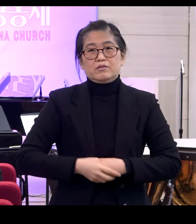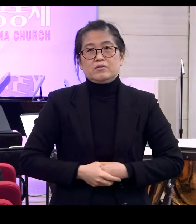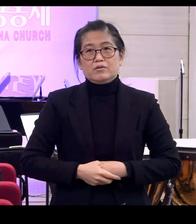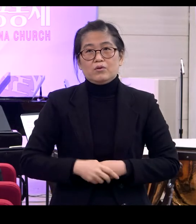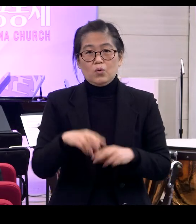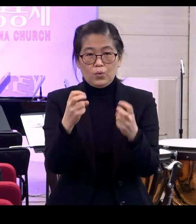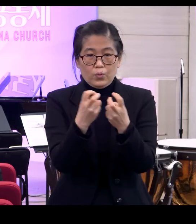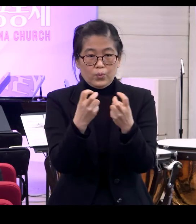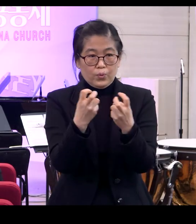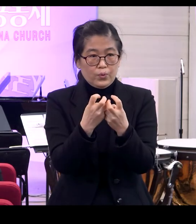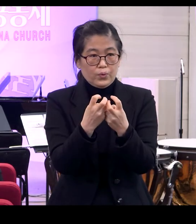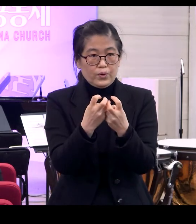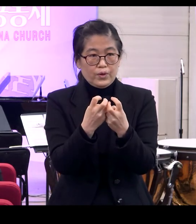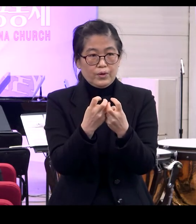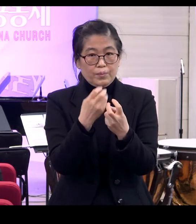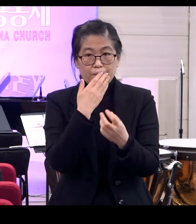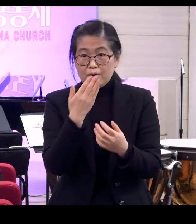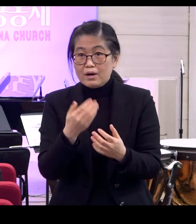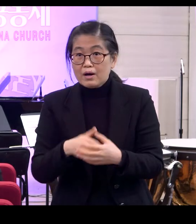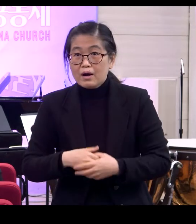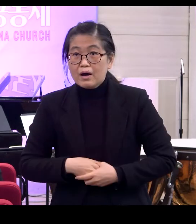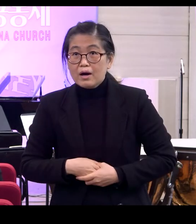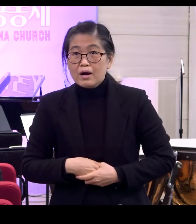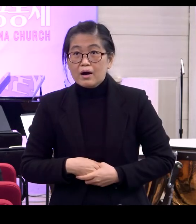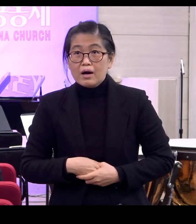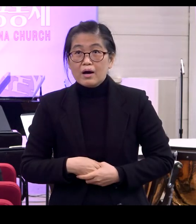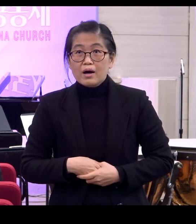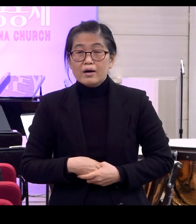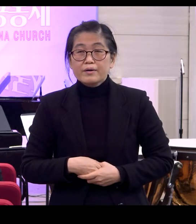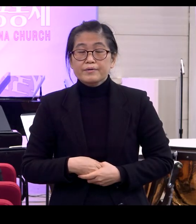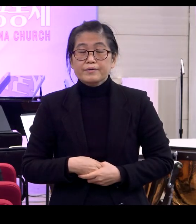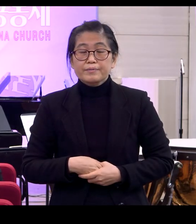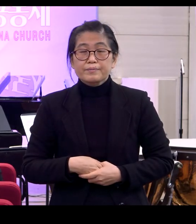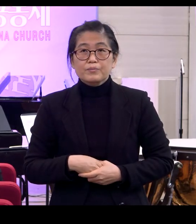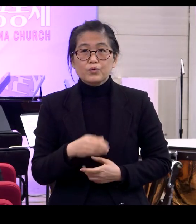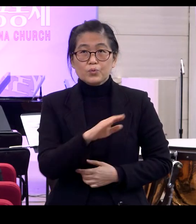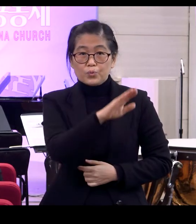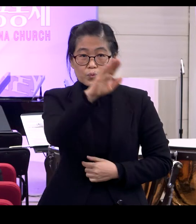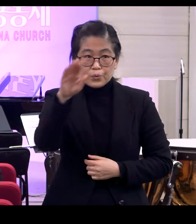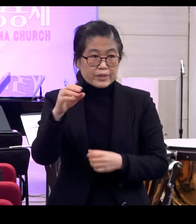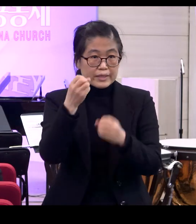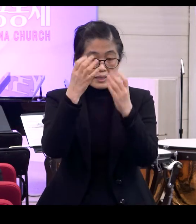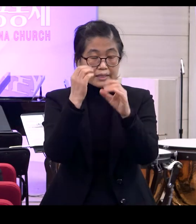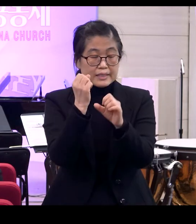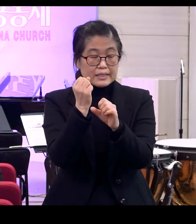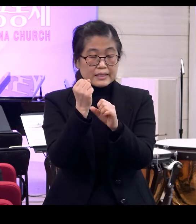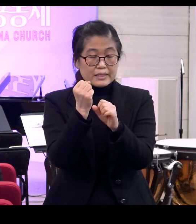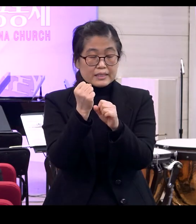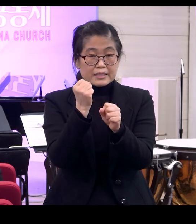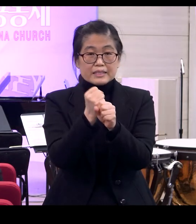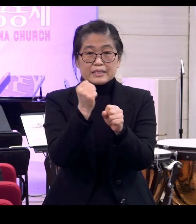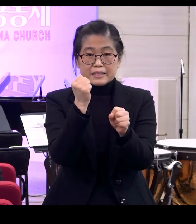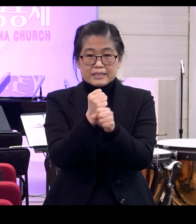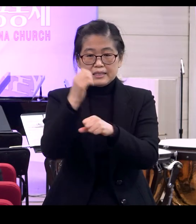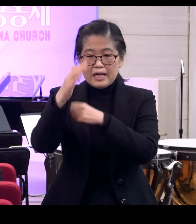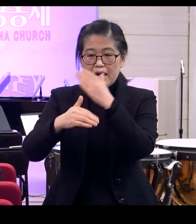어떻게 그렇게 말할 수 있느냐 그것은 바로 이 말씀은 우리를 지으신 하나님의 말씀이거든요